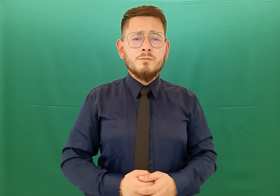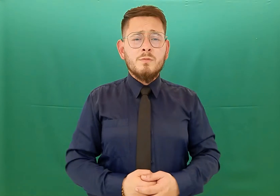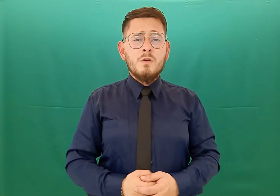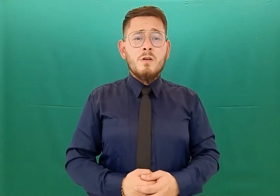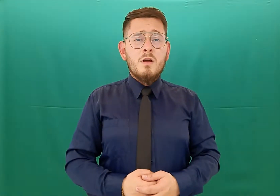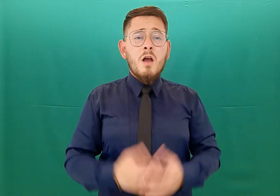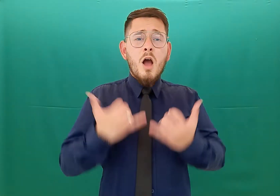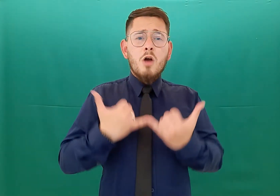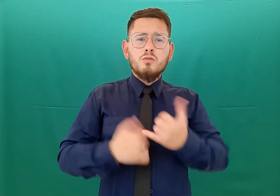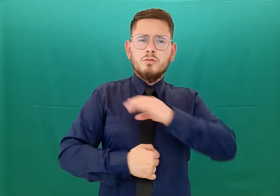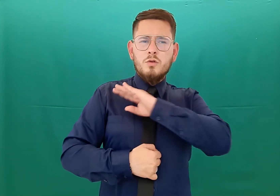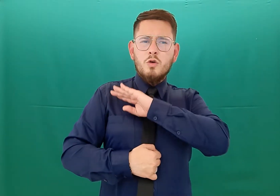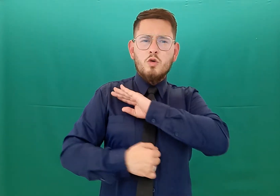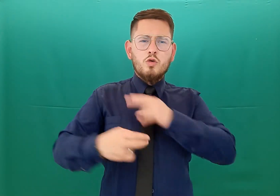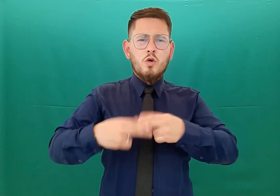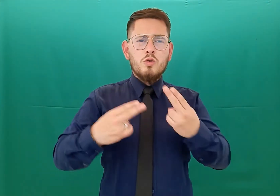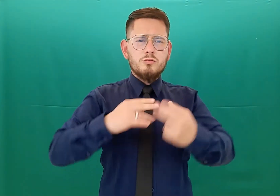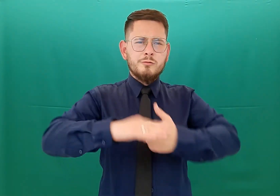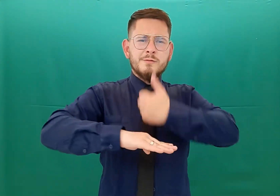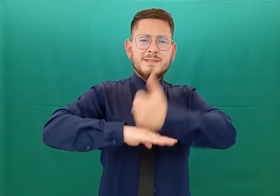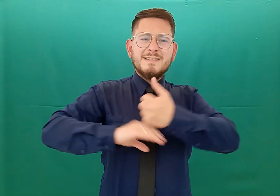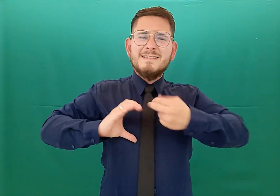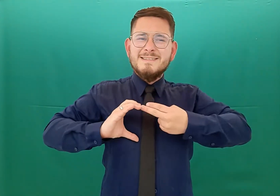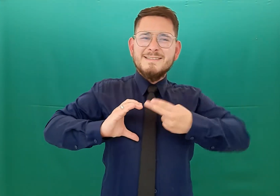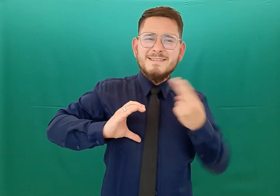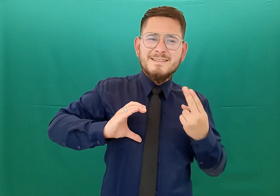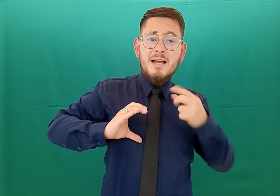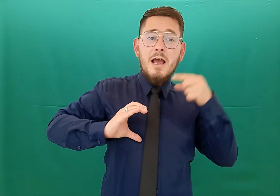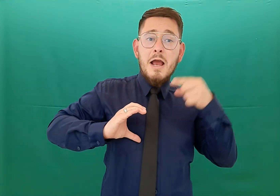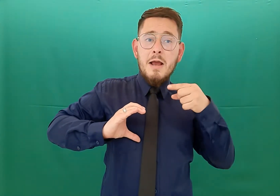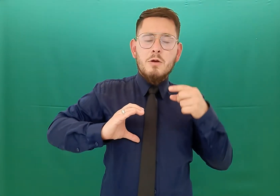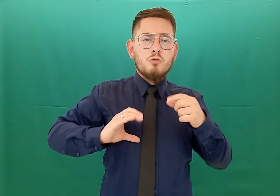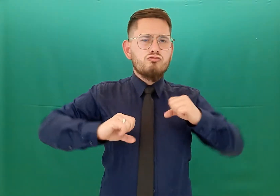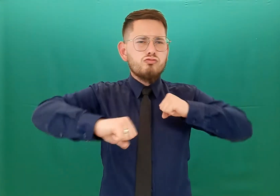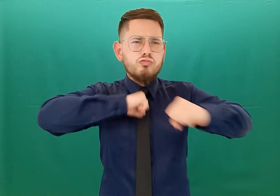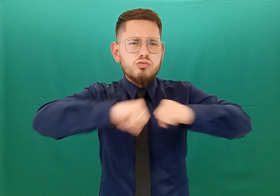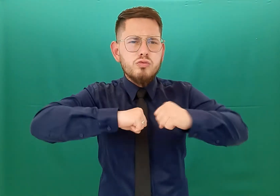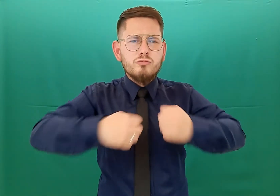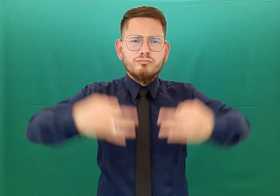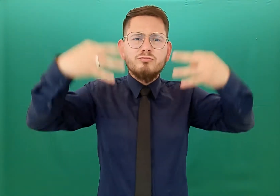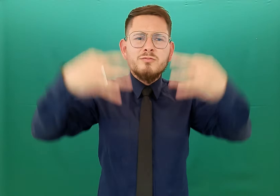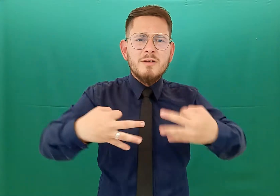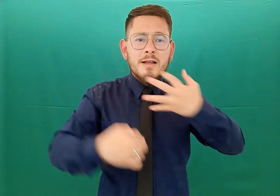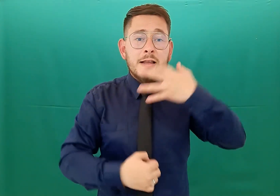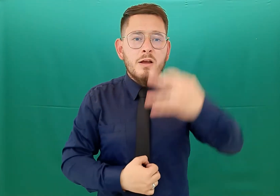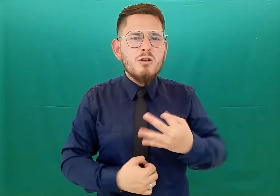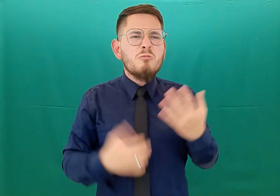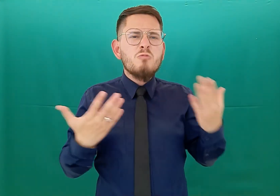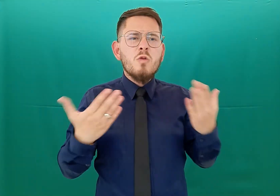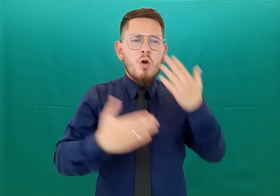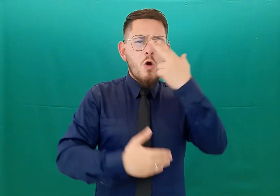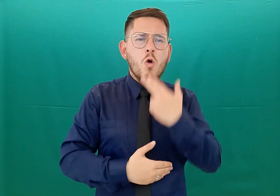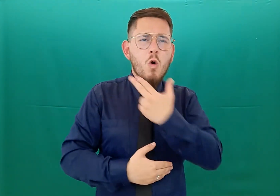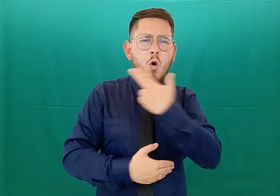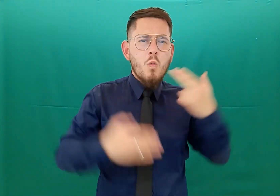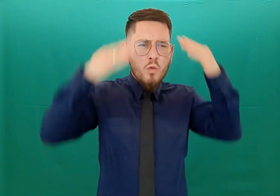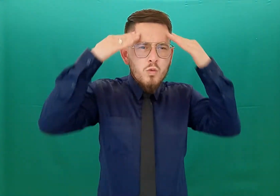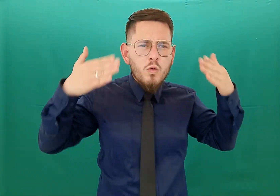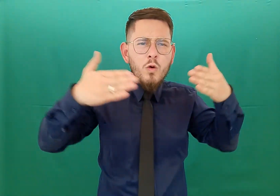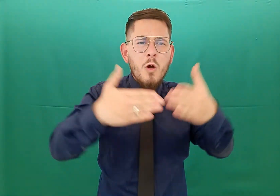La Administración Municipal, en cabeza del alcalde Alejandro Fúñeme, ratificando el compromiso que tiene por trabajar por la protección y el bienestar animal en la